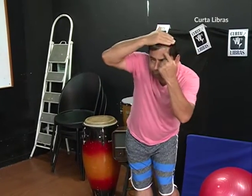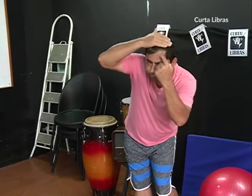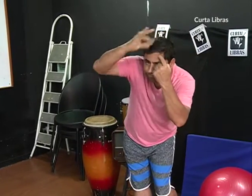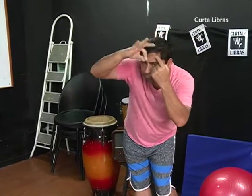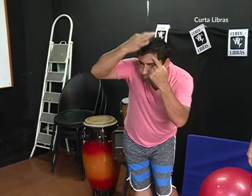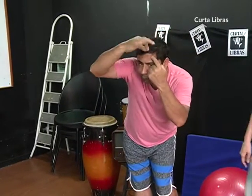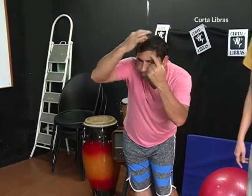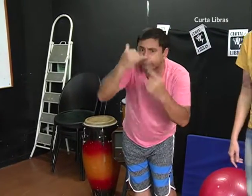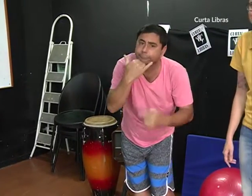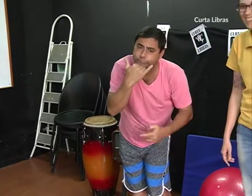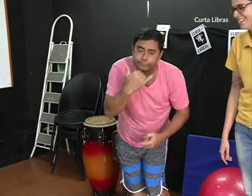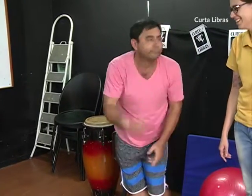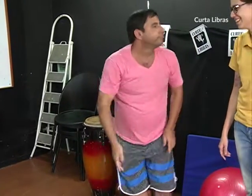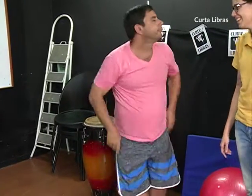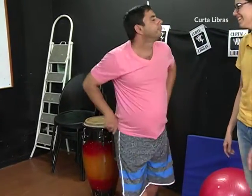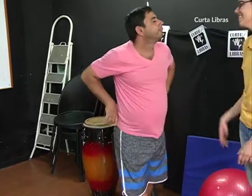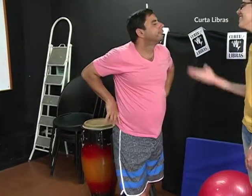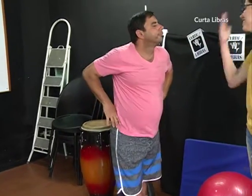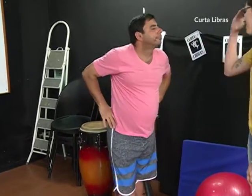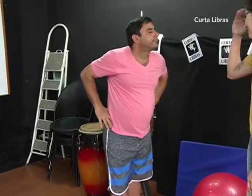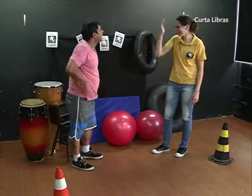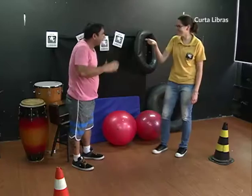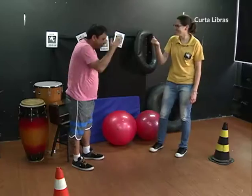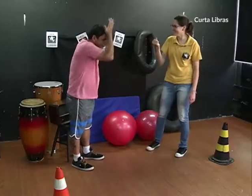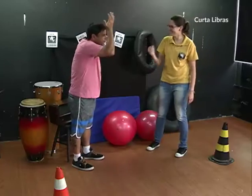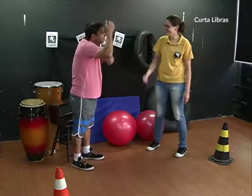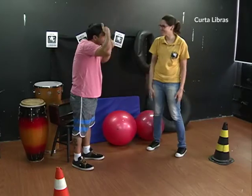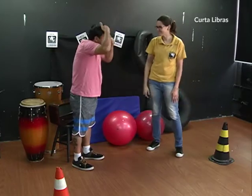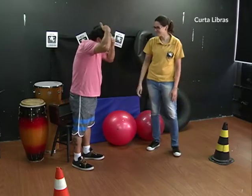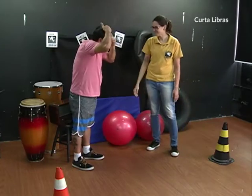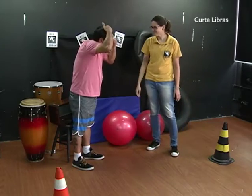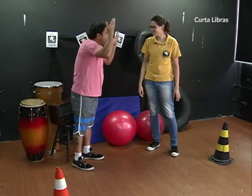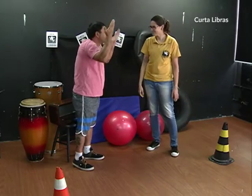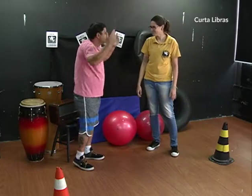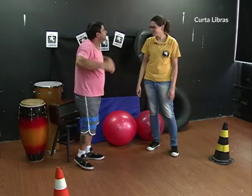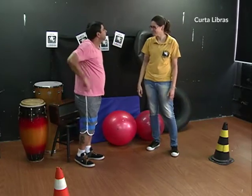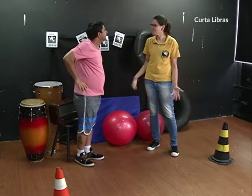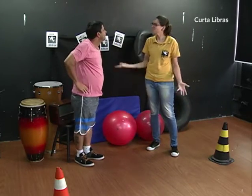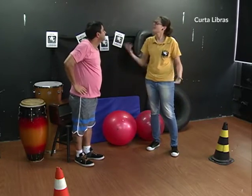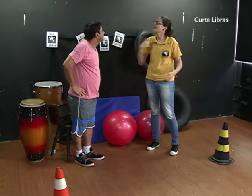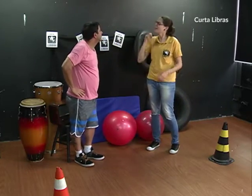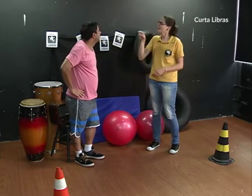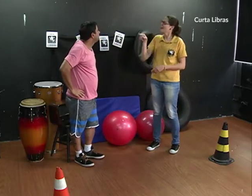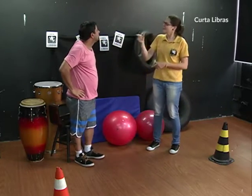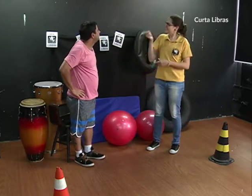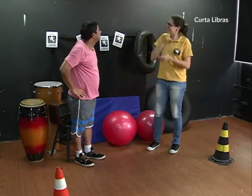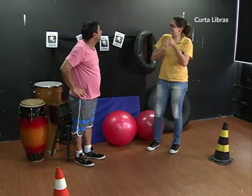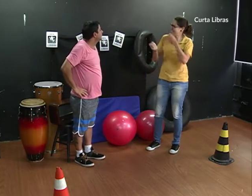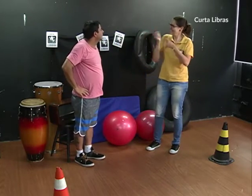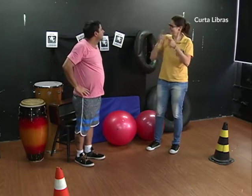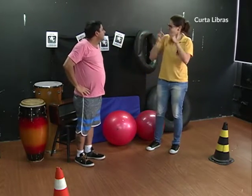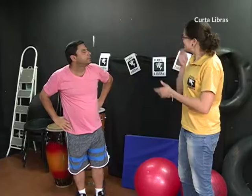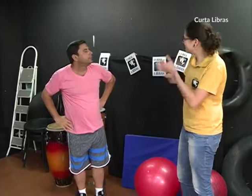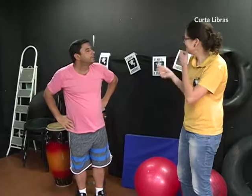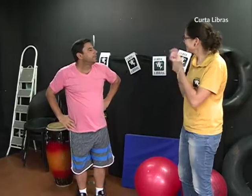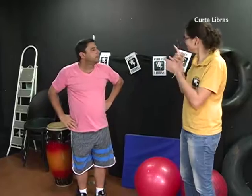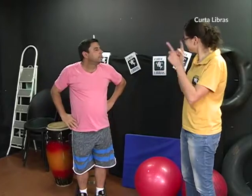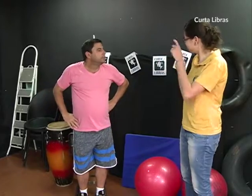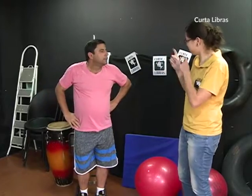poste. Ainda tive que levar ponto. Ah, entendi. Por isso teu sinal é na testa. Isso mesmo. Vem aqui. Você é muito expressivo,